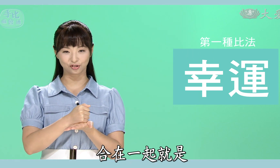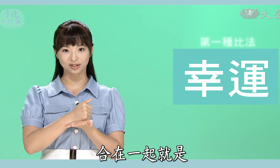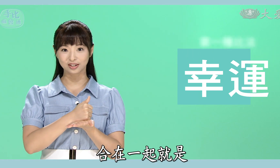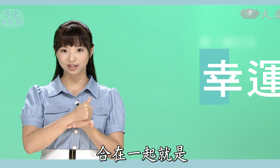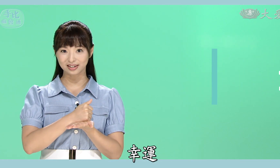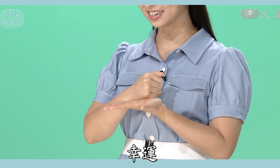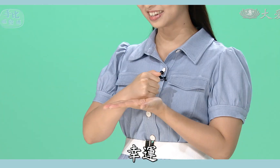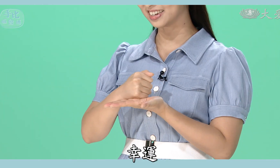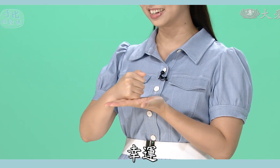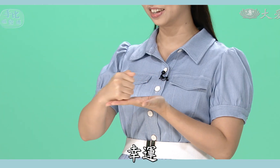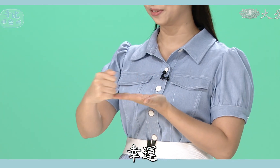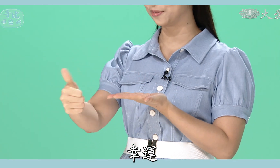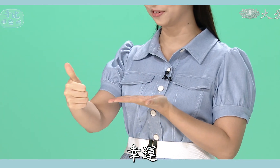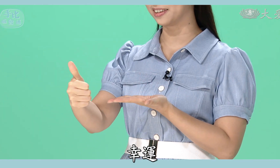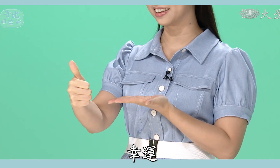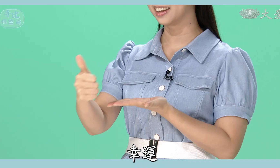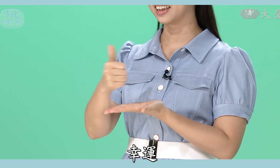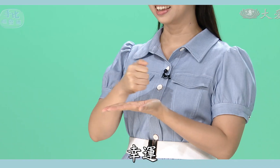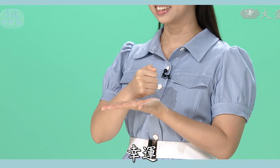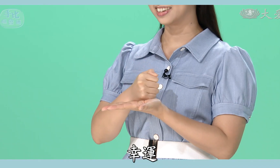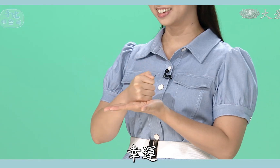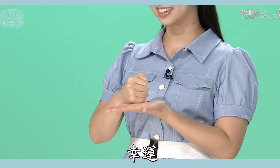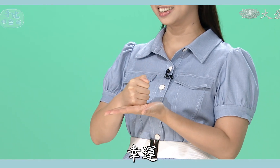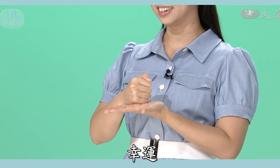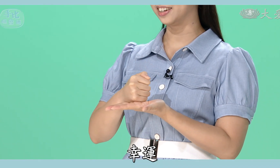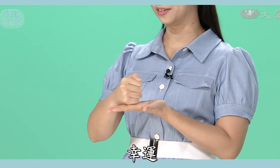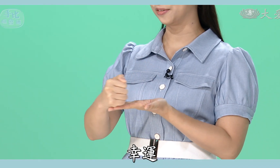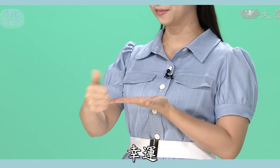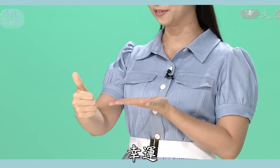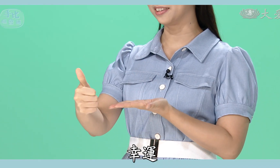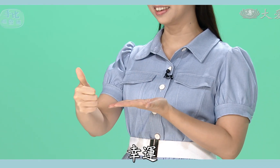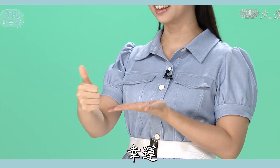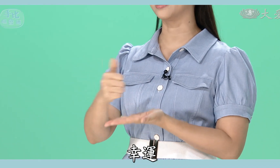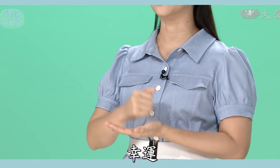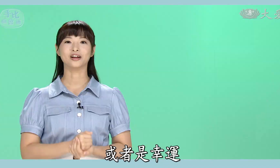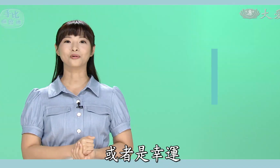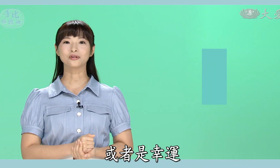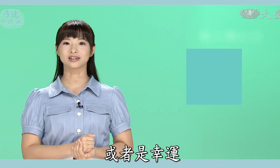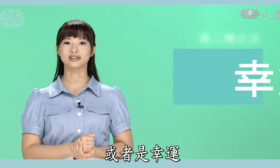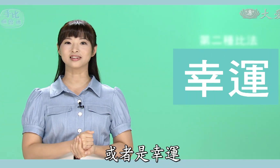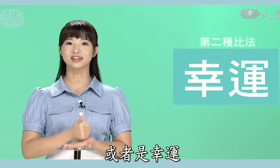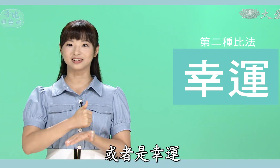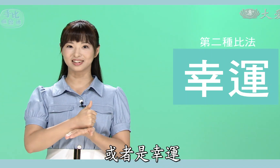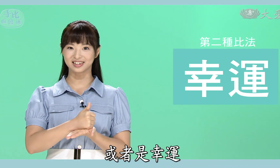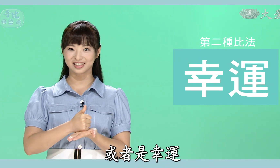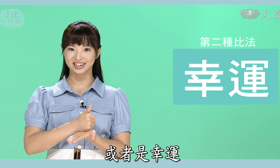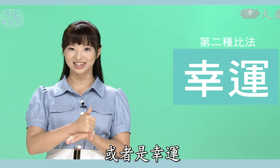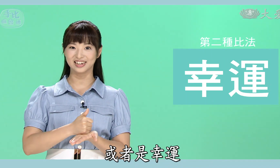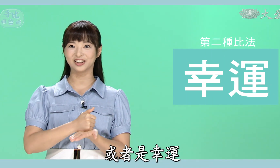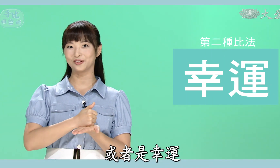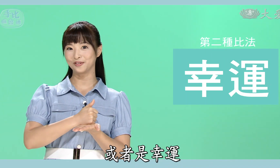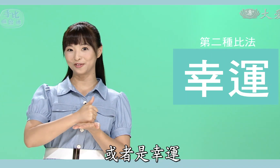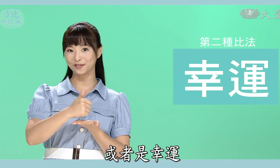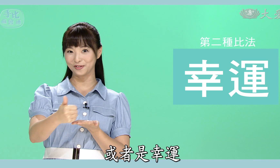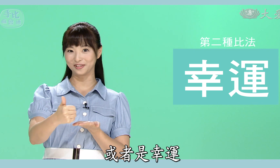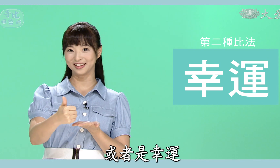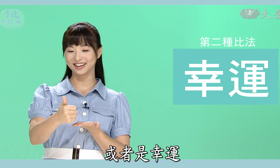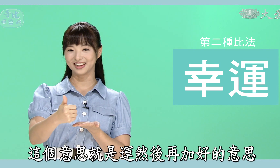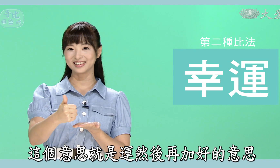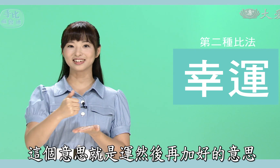就是幸运幸运或者是呢幸运这个